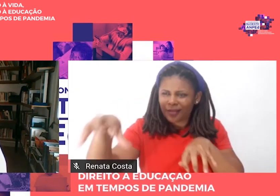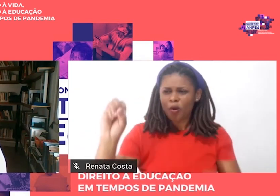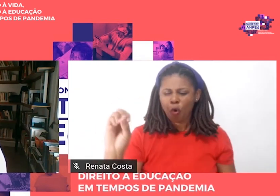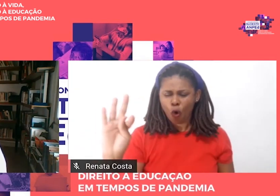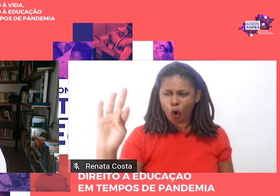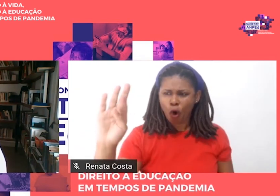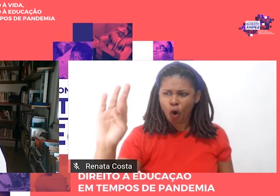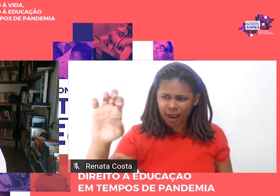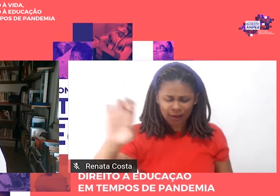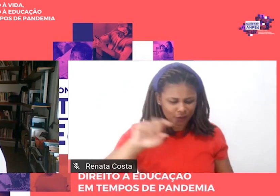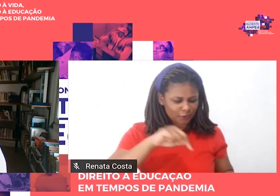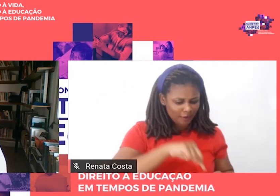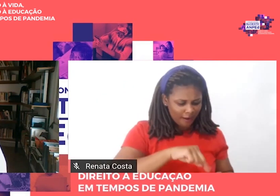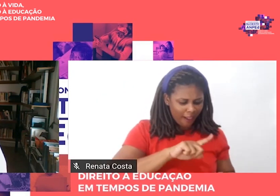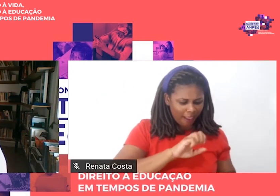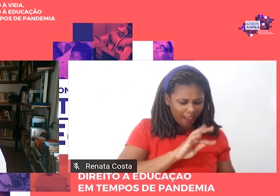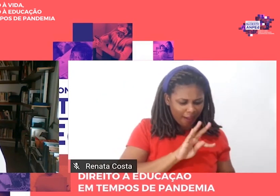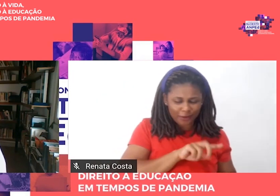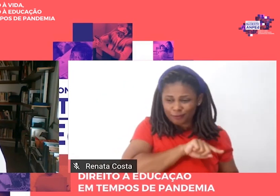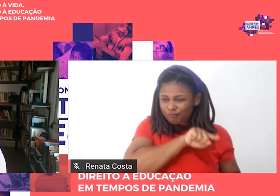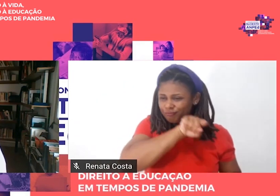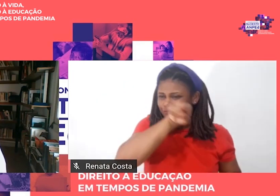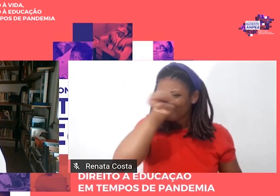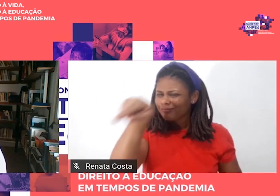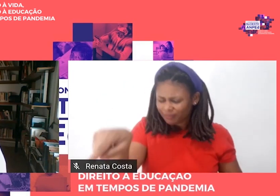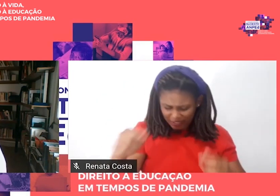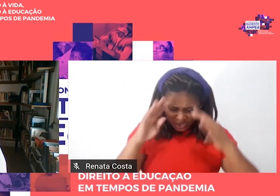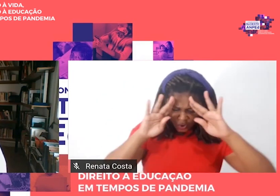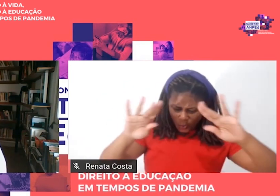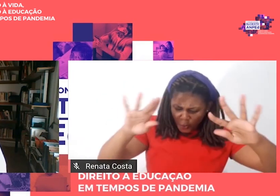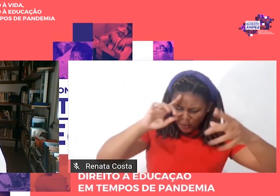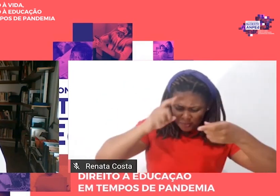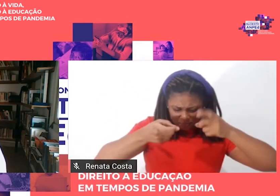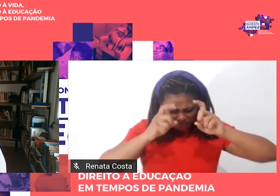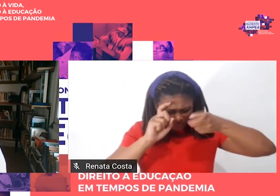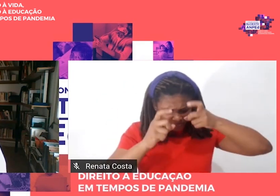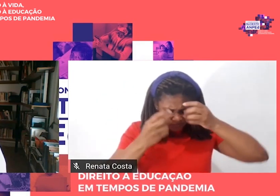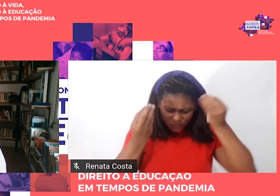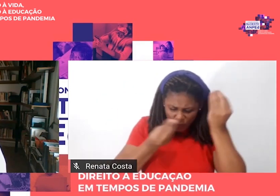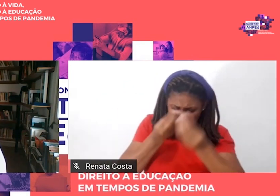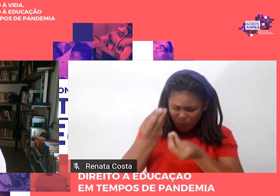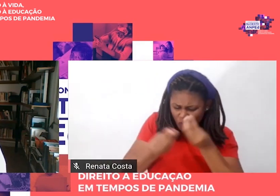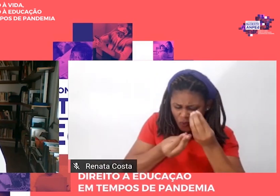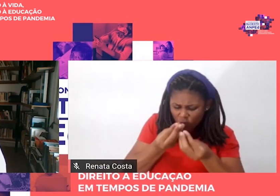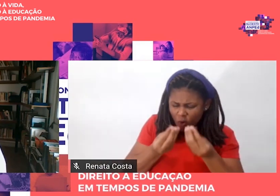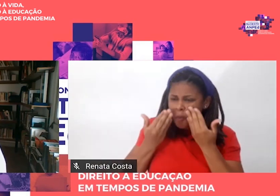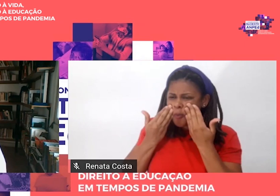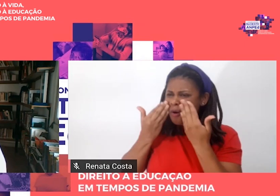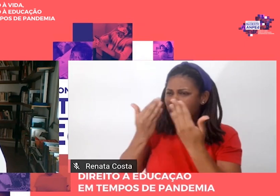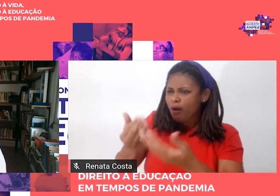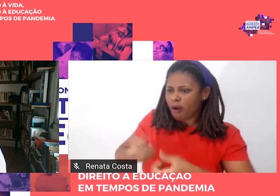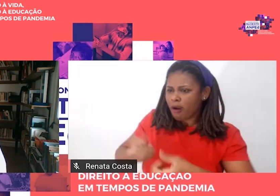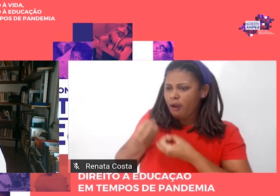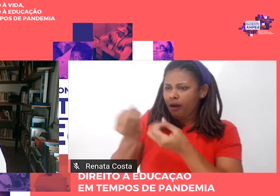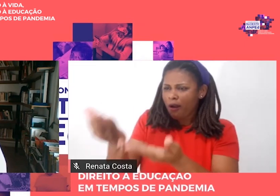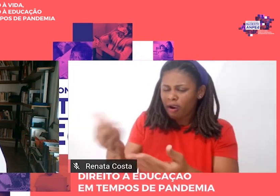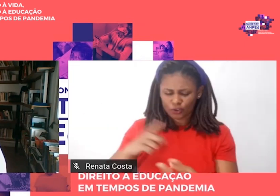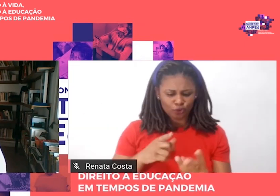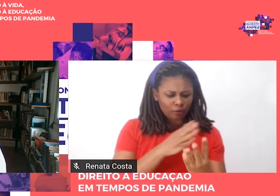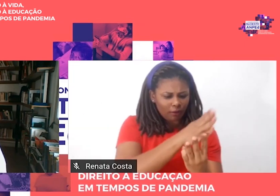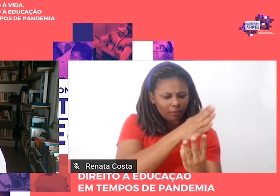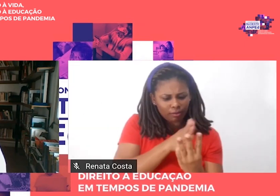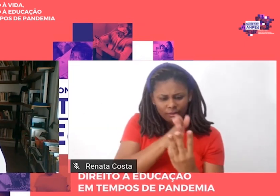cidade eu pensava em como conduzir minha exposição. Eu tinha umas três entradas possíveis para tratar da